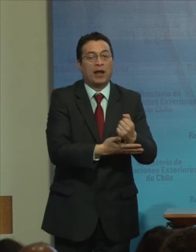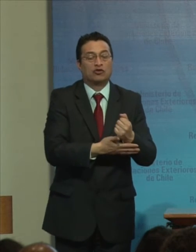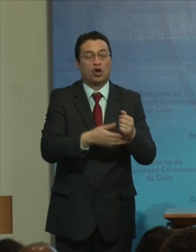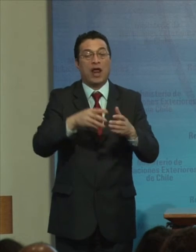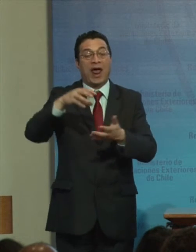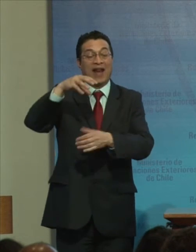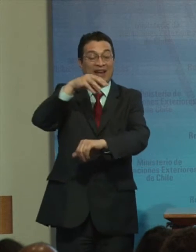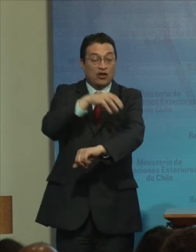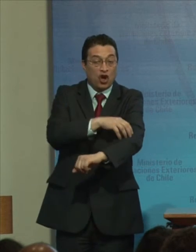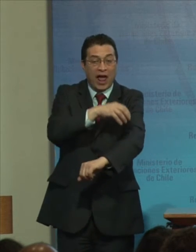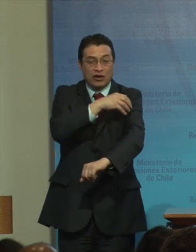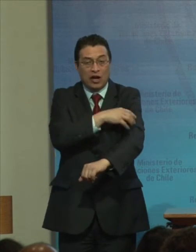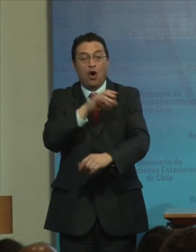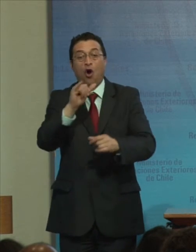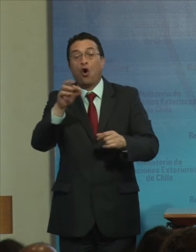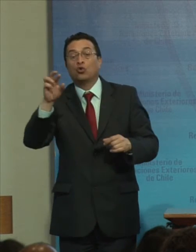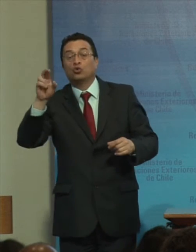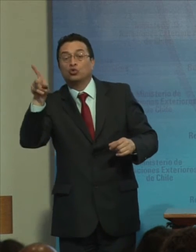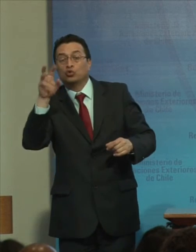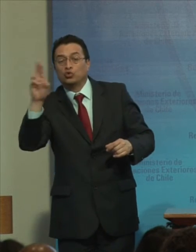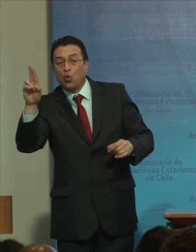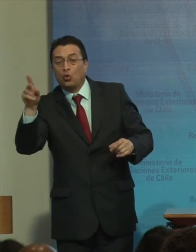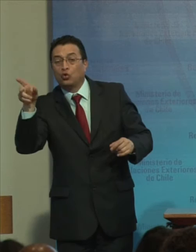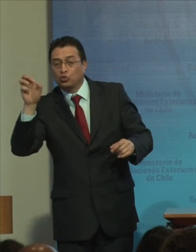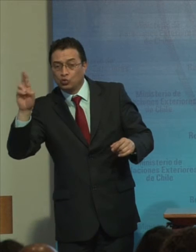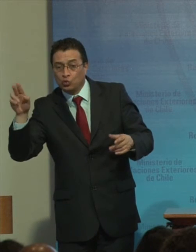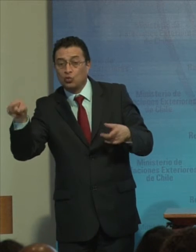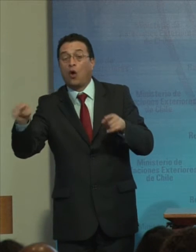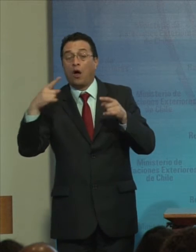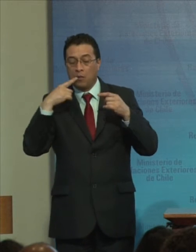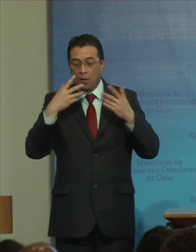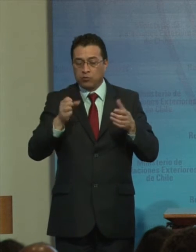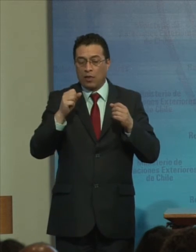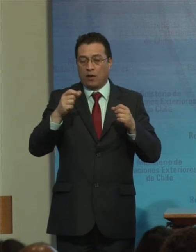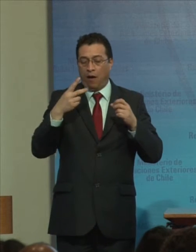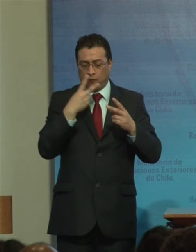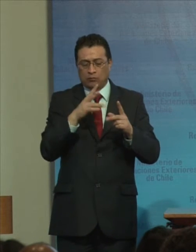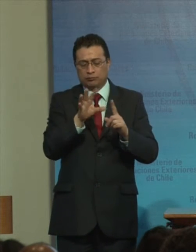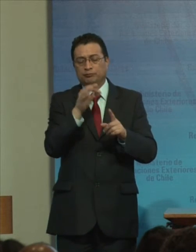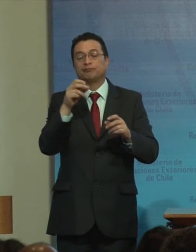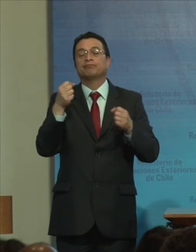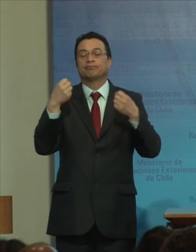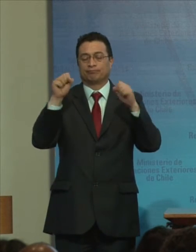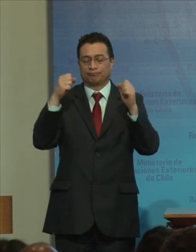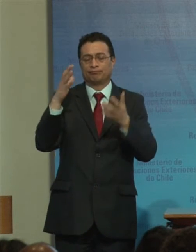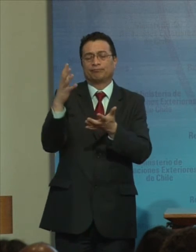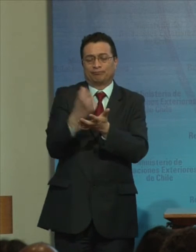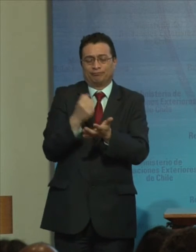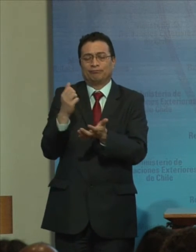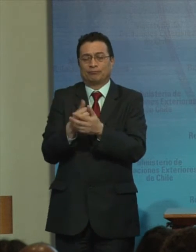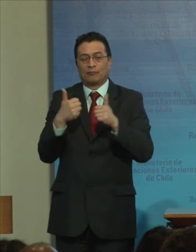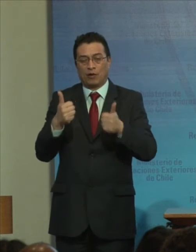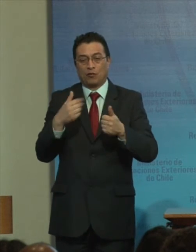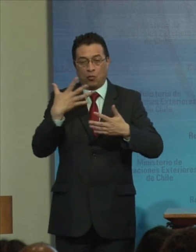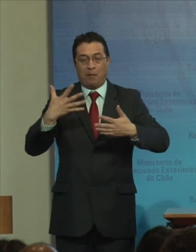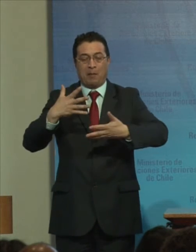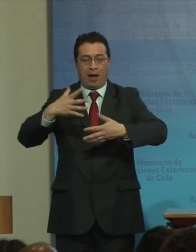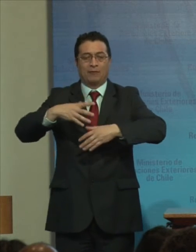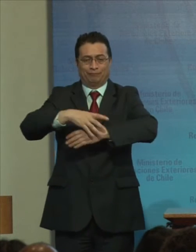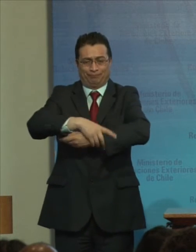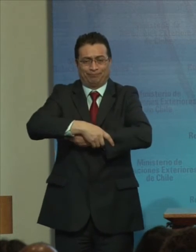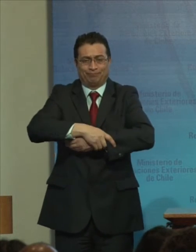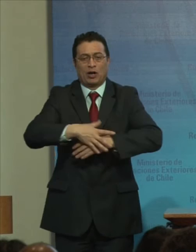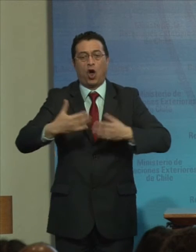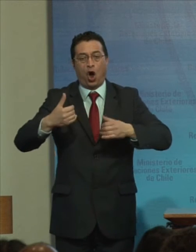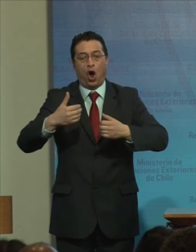cooperación Sur-sur Que hemos tenido Han revelado Ser exitosas Con la finalidad De fortalecer Los lazos De cooperación